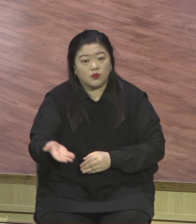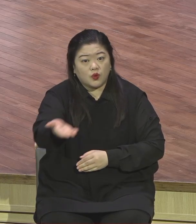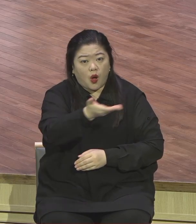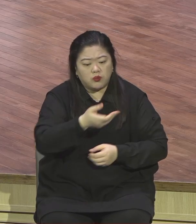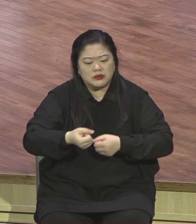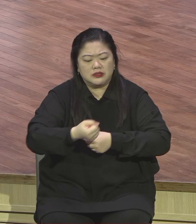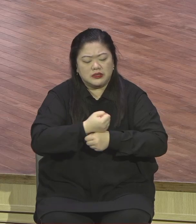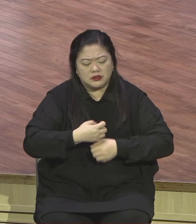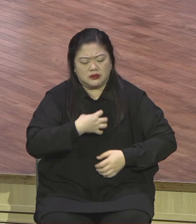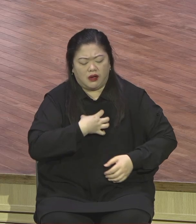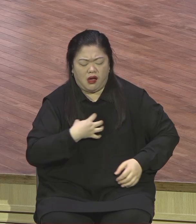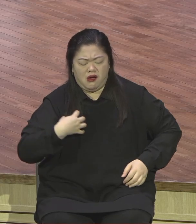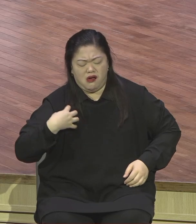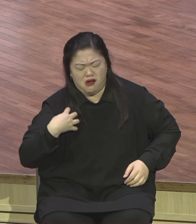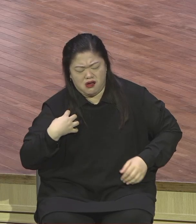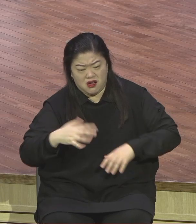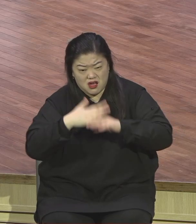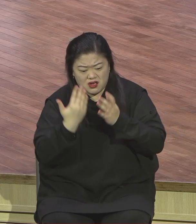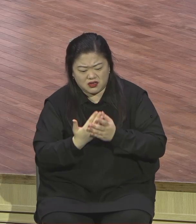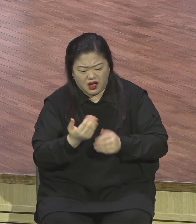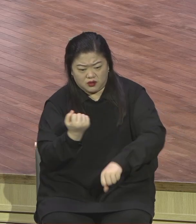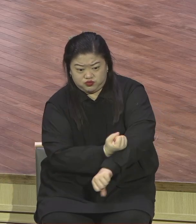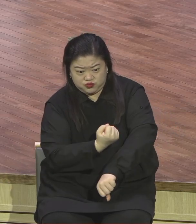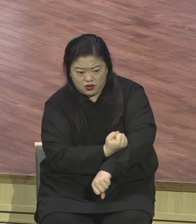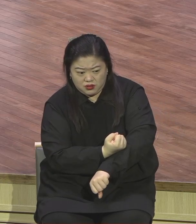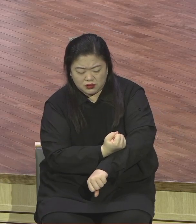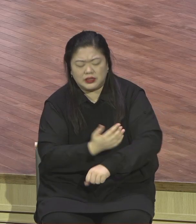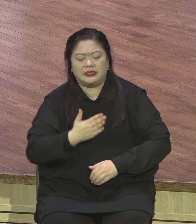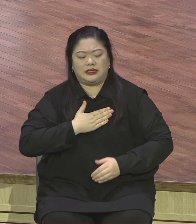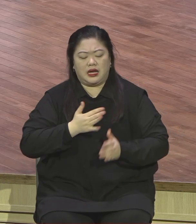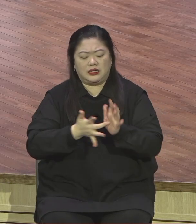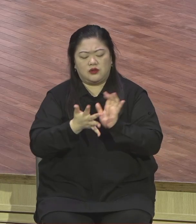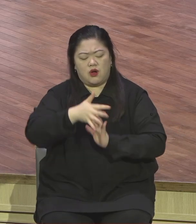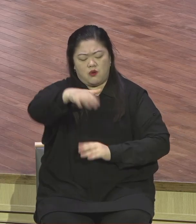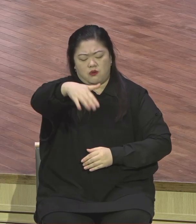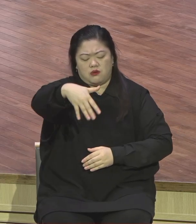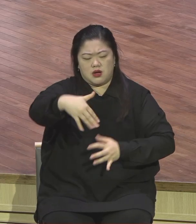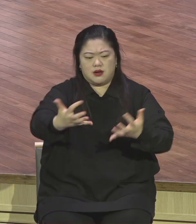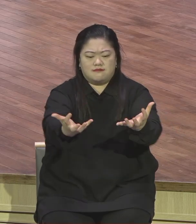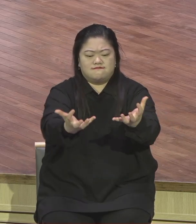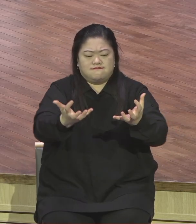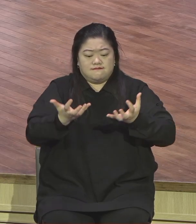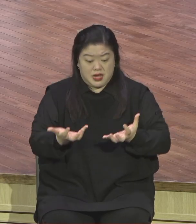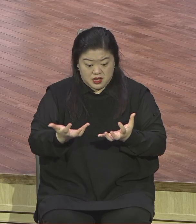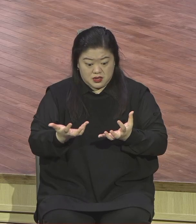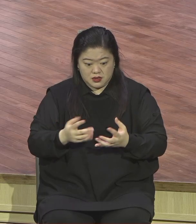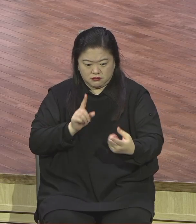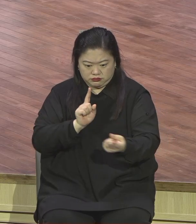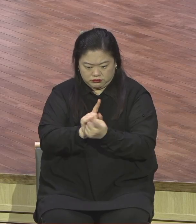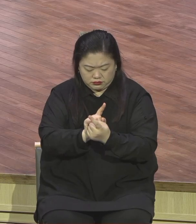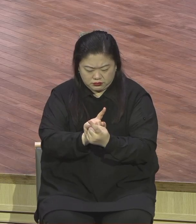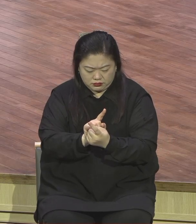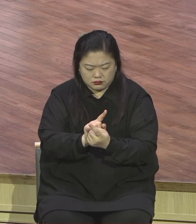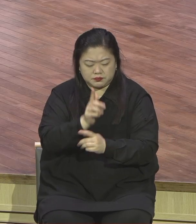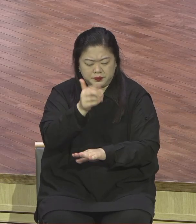벗어버리고 참된 행복을 맛볼 수 있는 답을 주고 있습니다. 수고하고